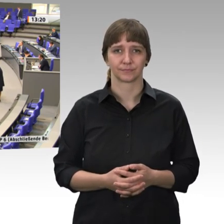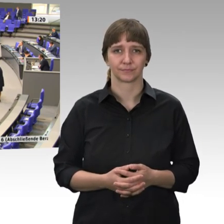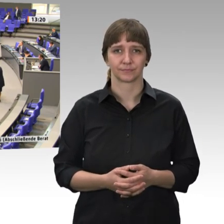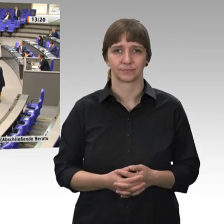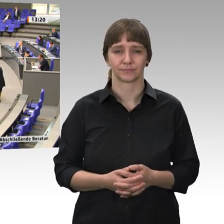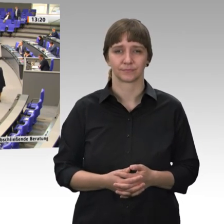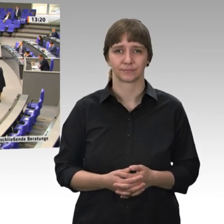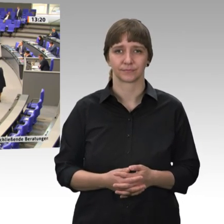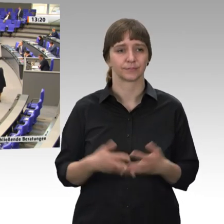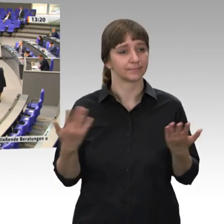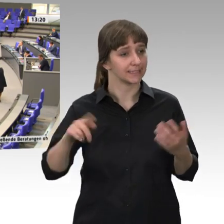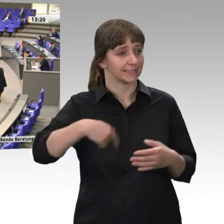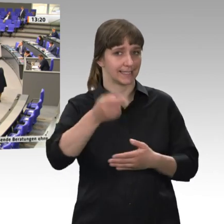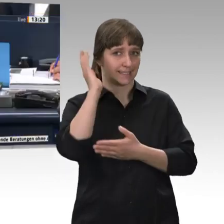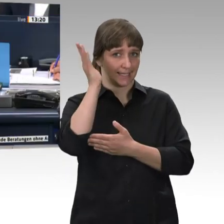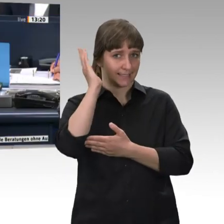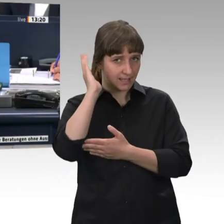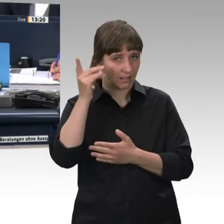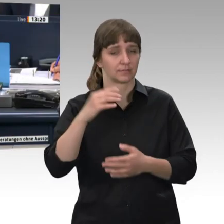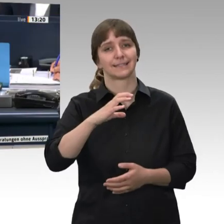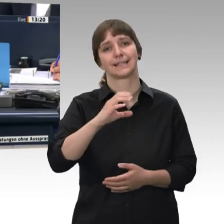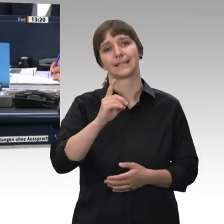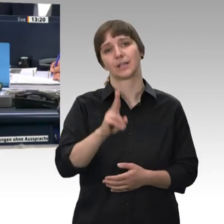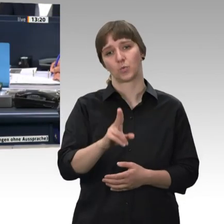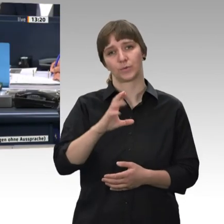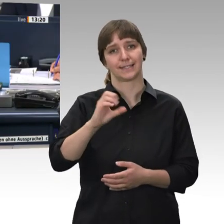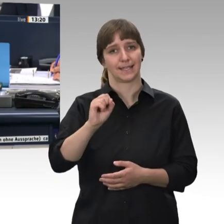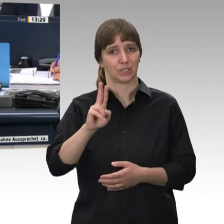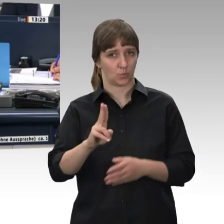Der nächste Redner für die CDU-CSU-Fraktion ist der Kollege Albert Weiler.